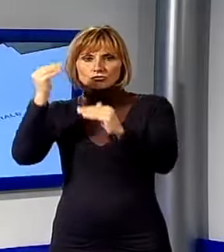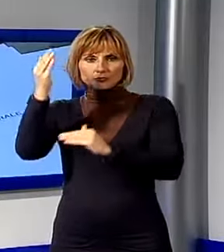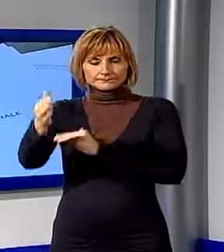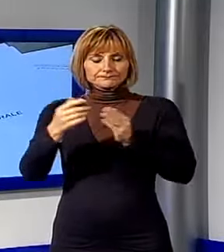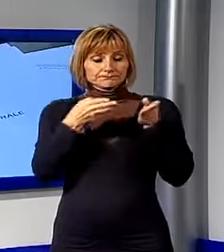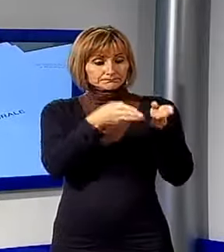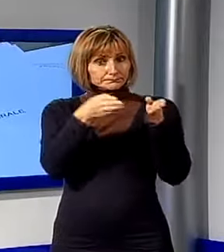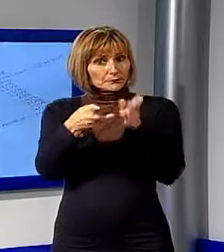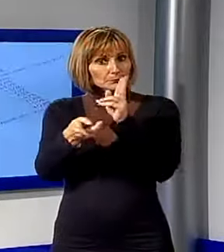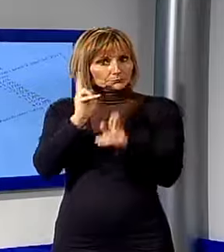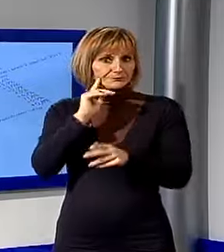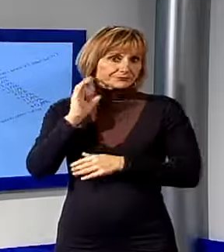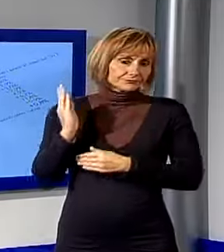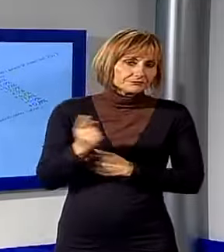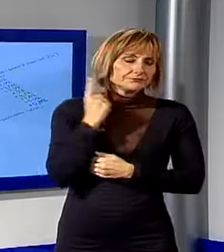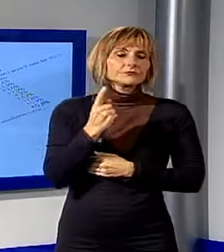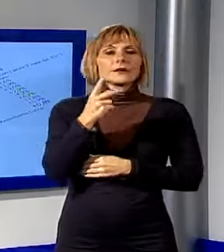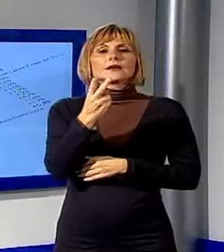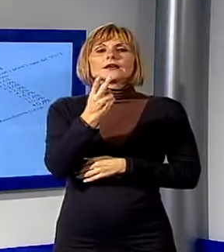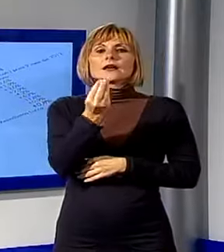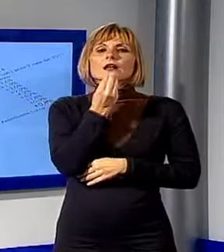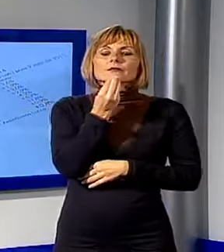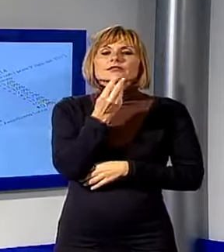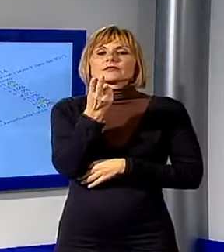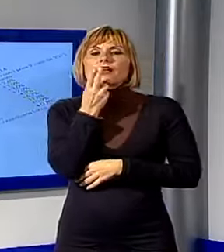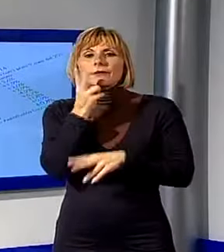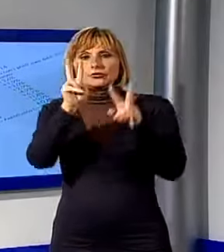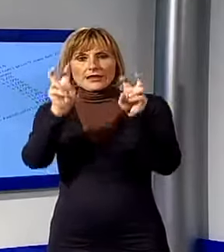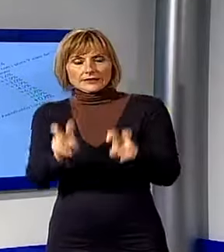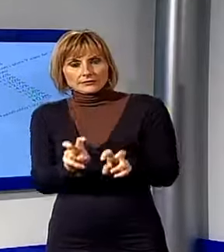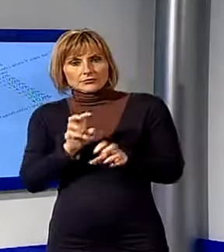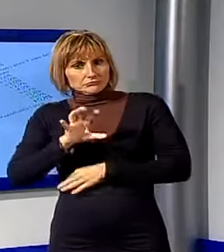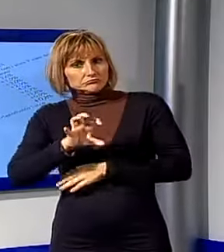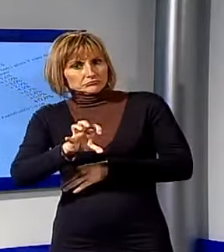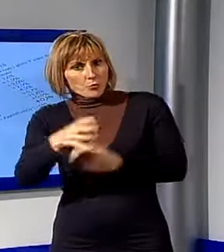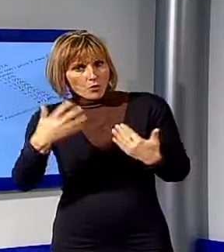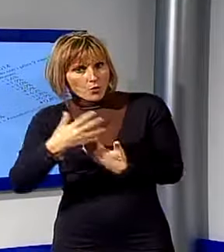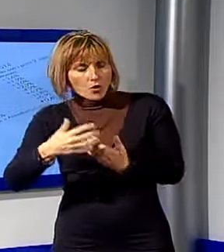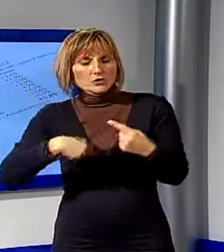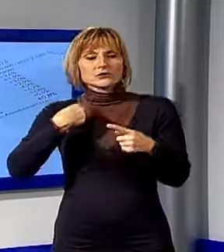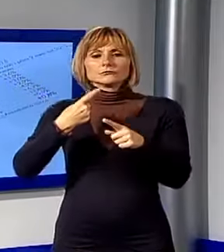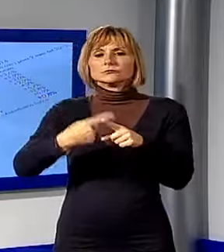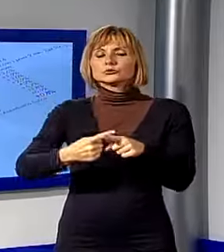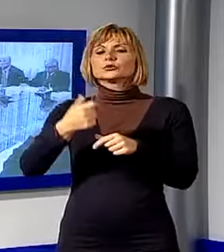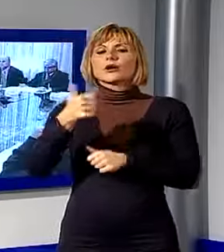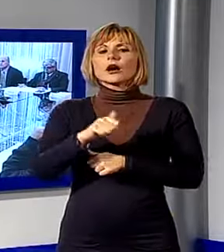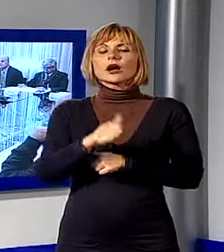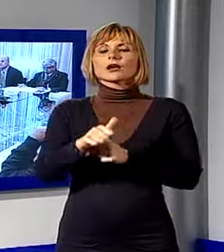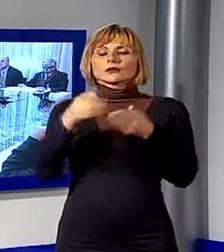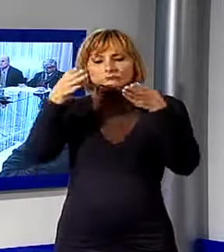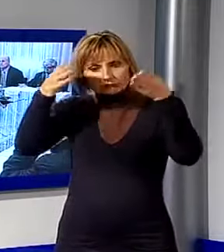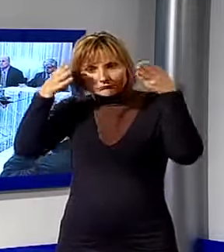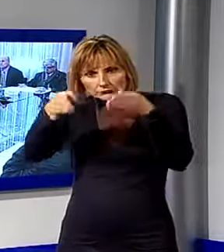settori trainanti si registrano l'alimentare e il tabacco e quello elettronico, mentre una decisa flessione è stata riscontrata anche nel